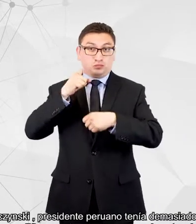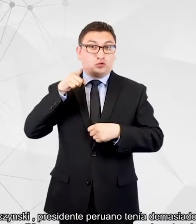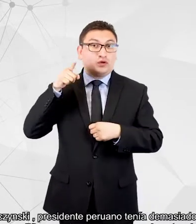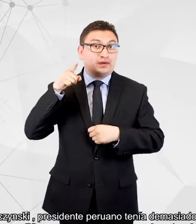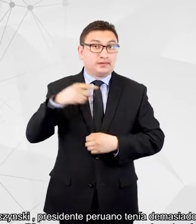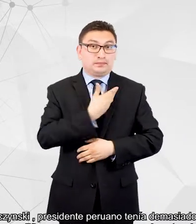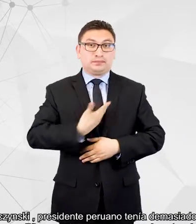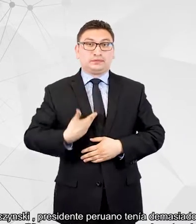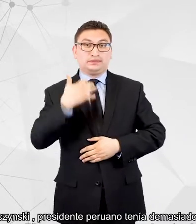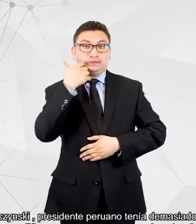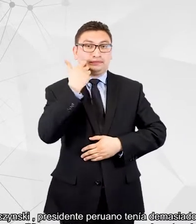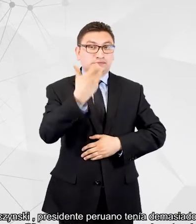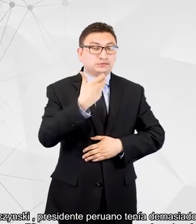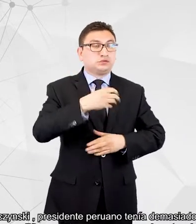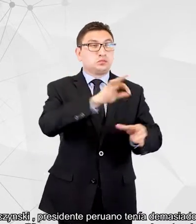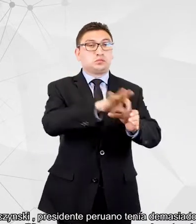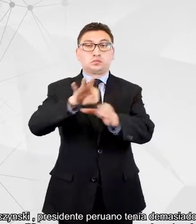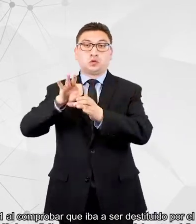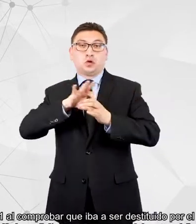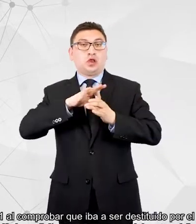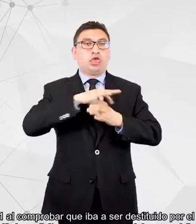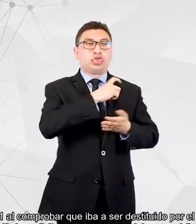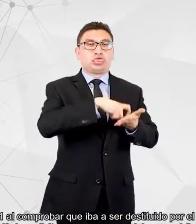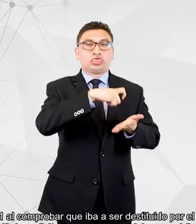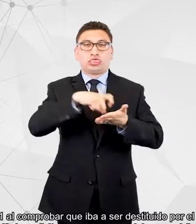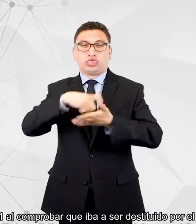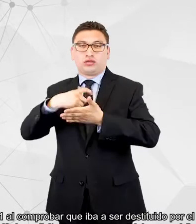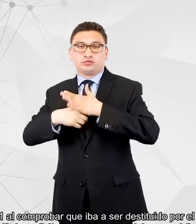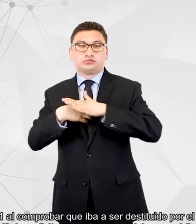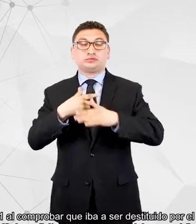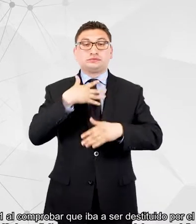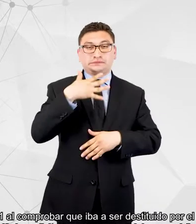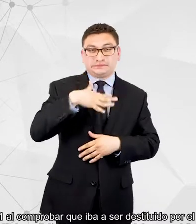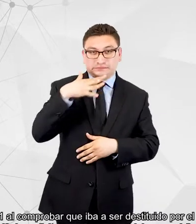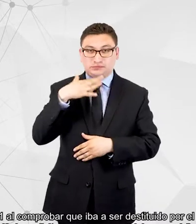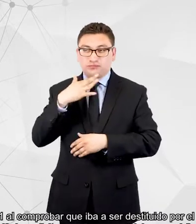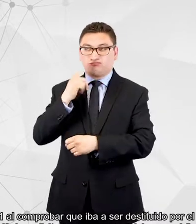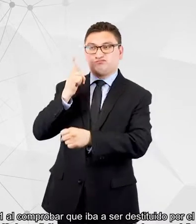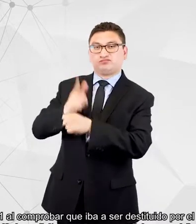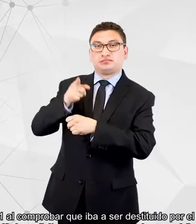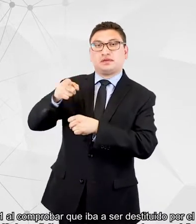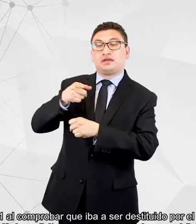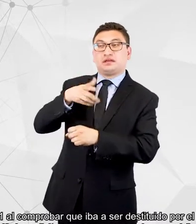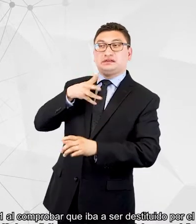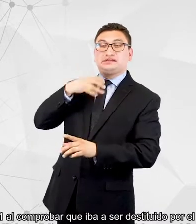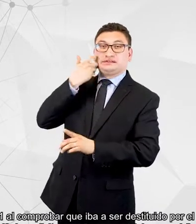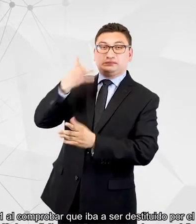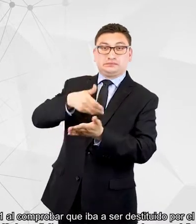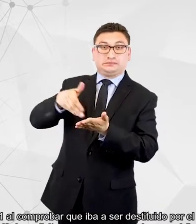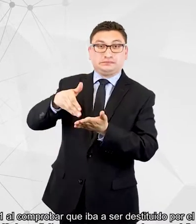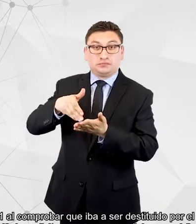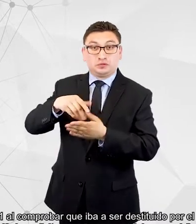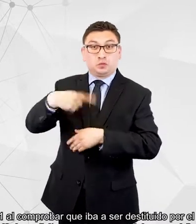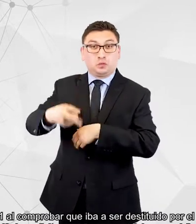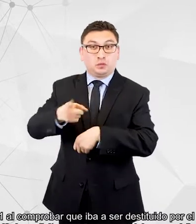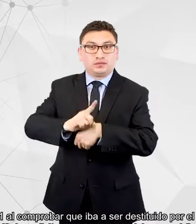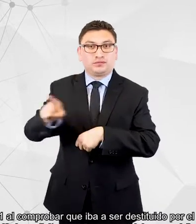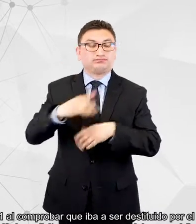compra de votos, decidió renunciar este miércoles 21, al comprobar que iba a ser destituido por el Parlamento al día siguiente.